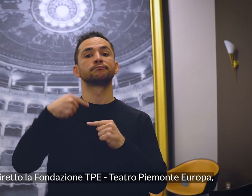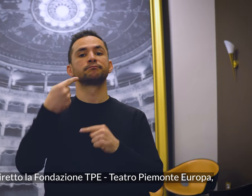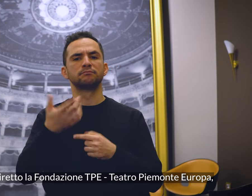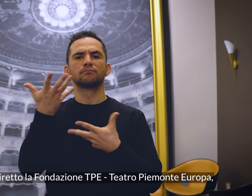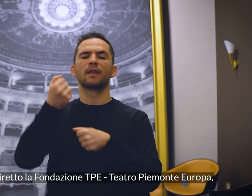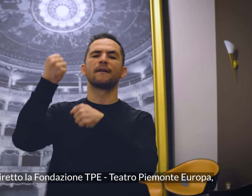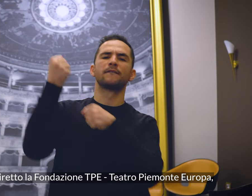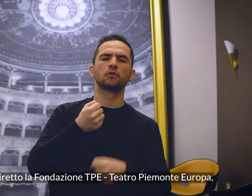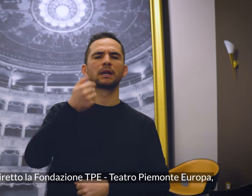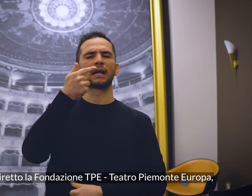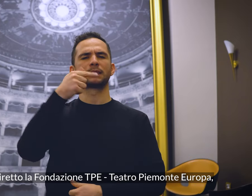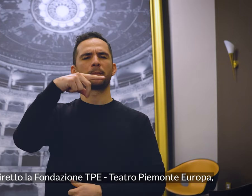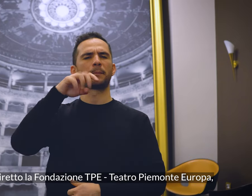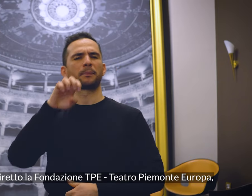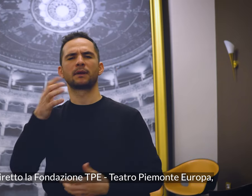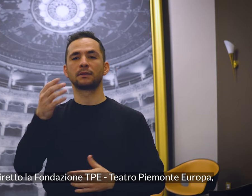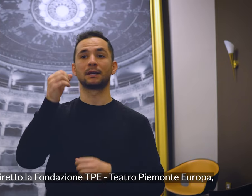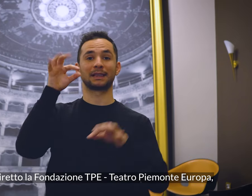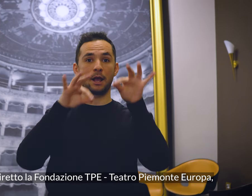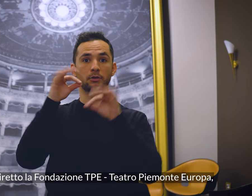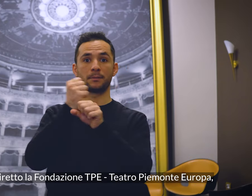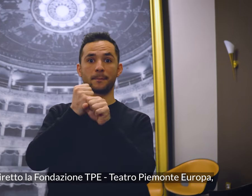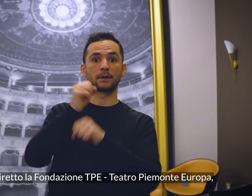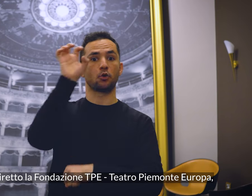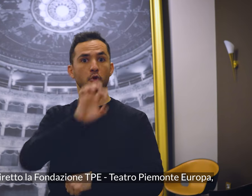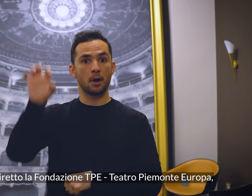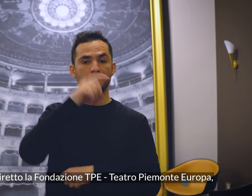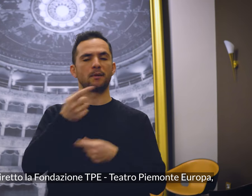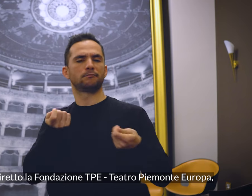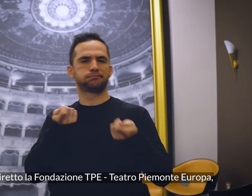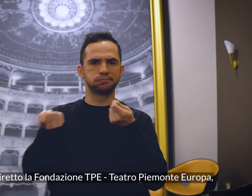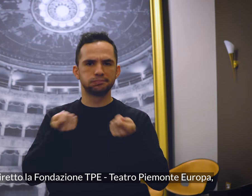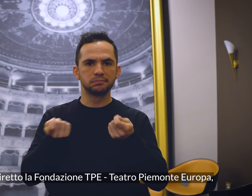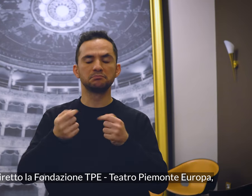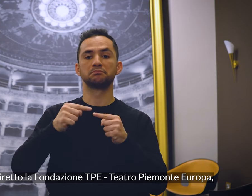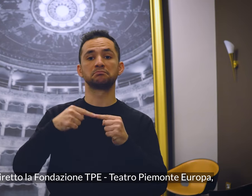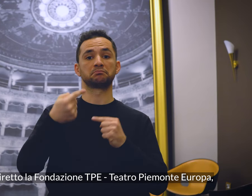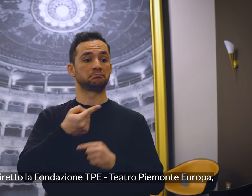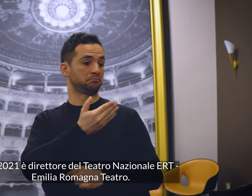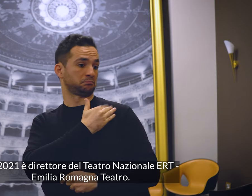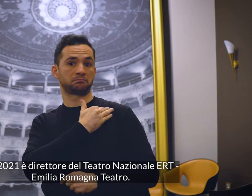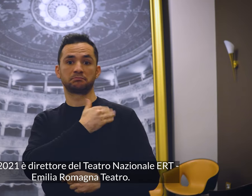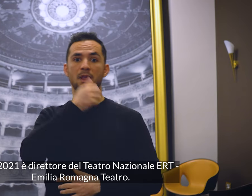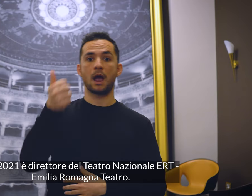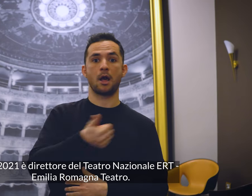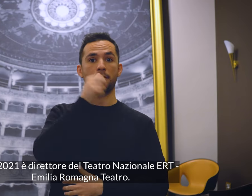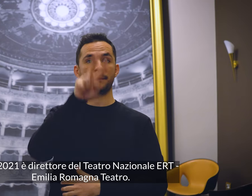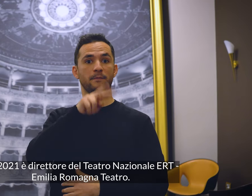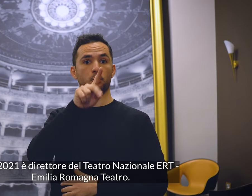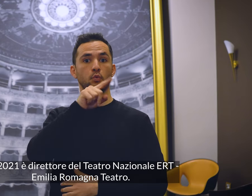aver diretto la Fondazione TPE, Teatro Piemonte Europa, dal 2021 è